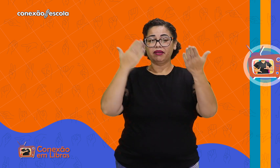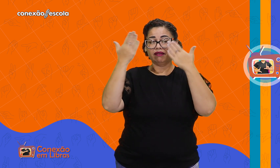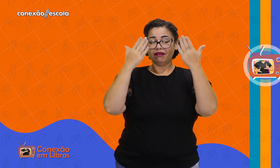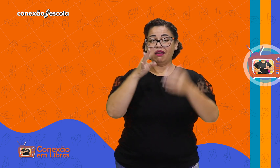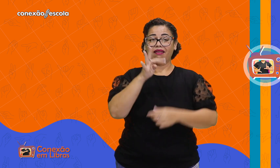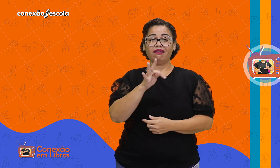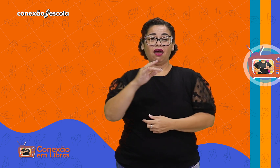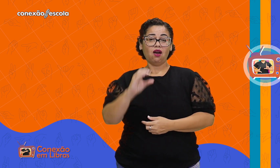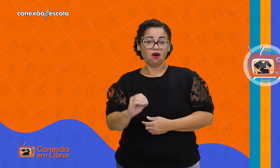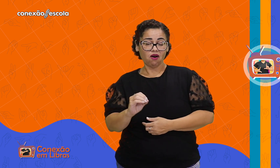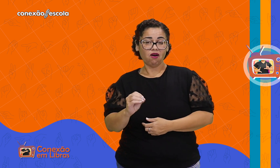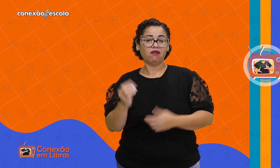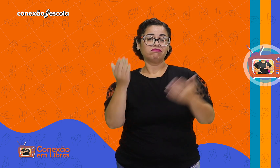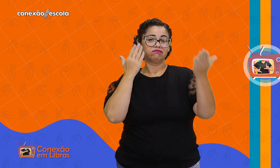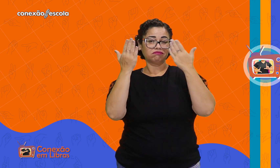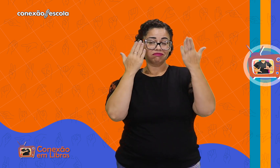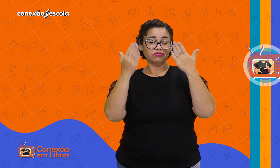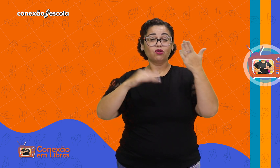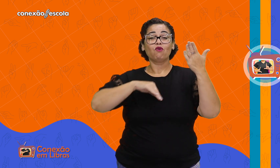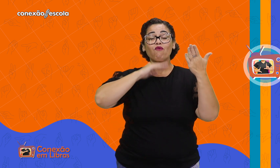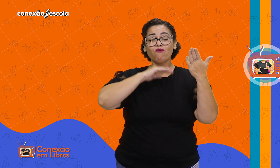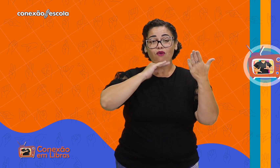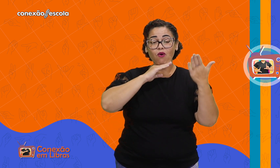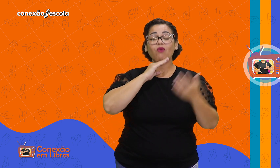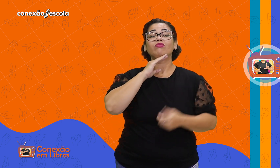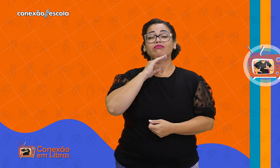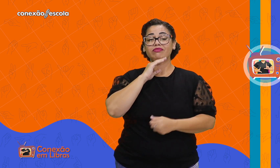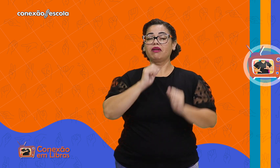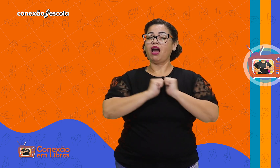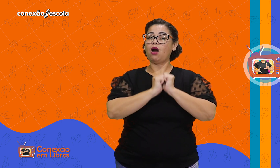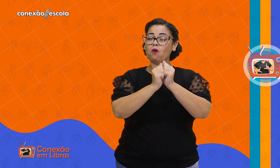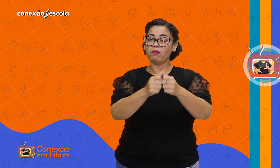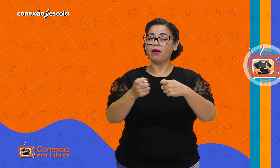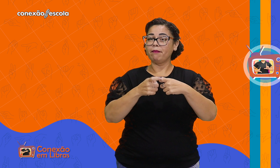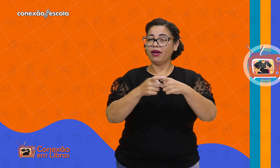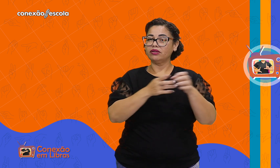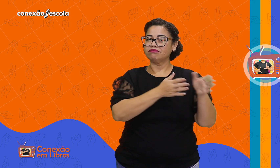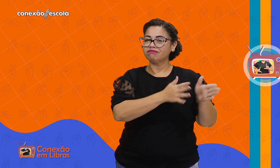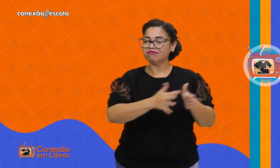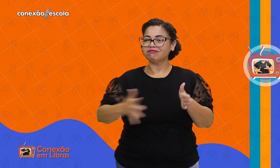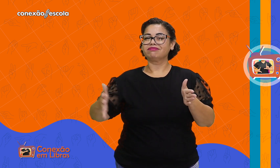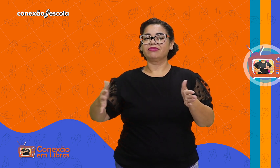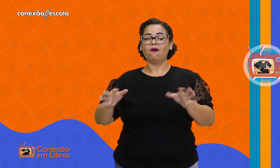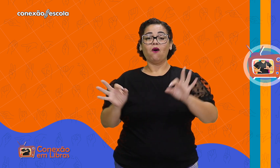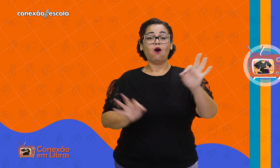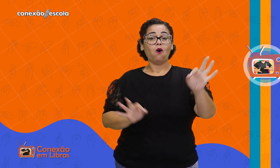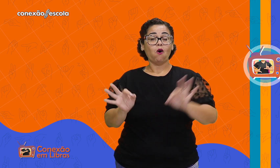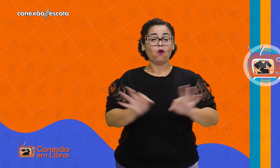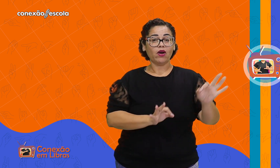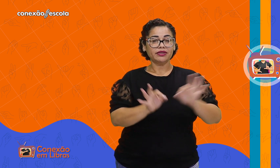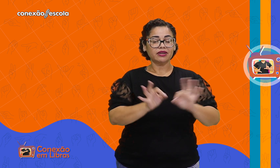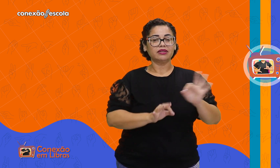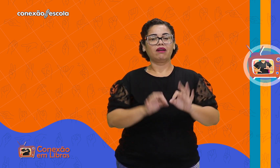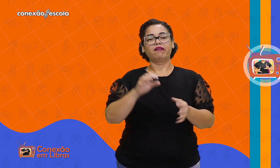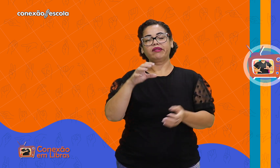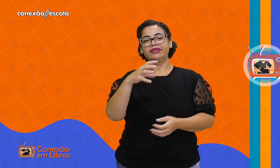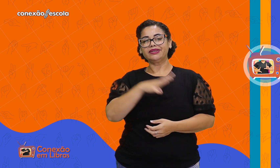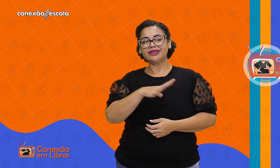psicoterapia, terapia ocupacional, fonodiologia e acompanhamento médico. Organizações